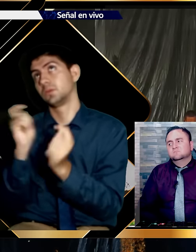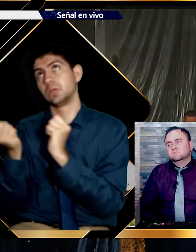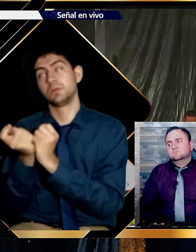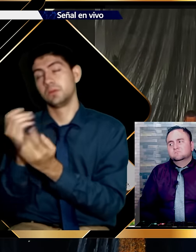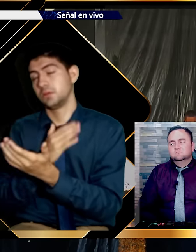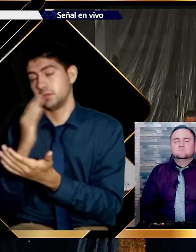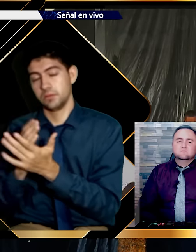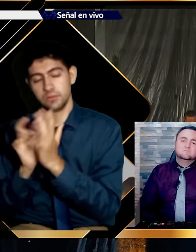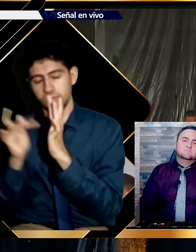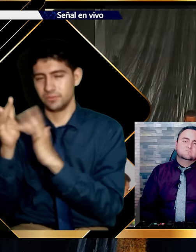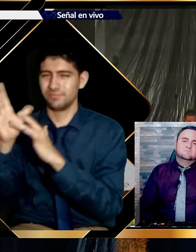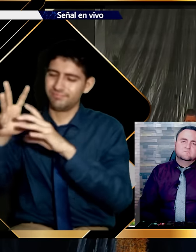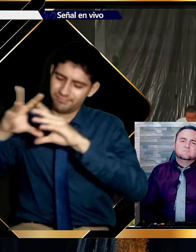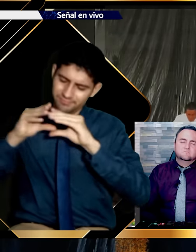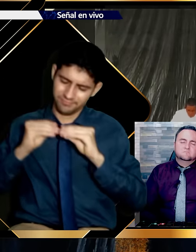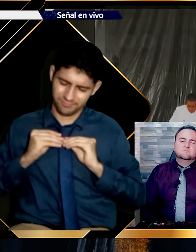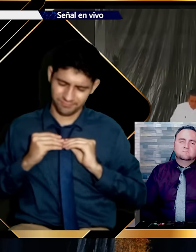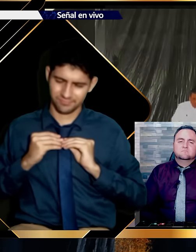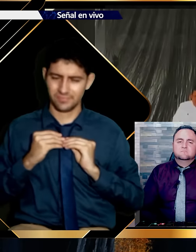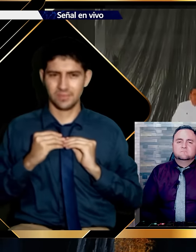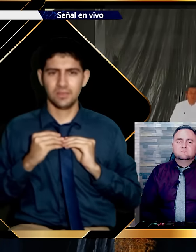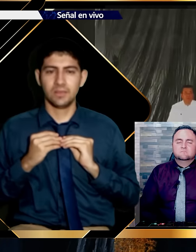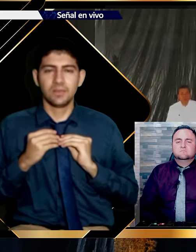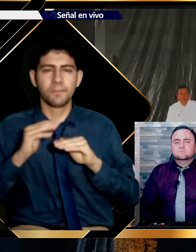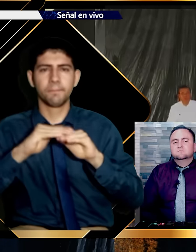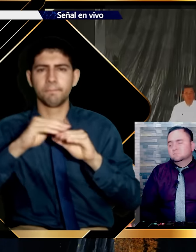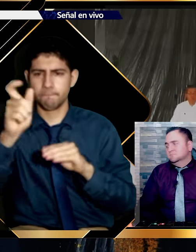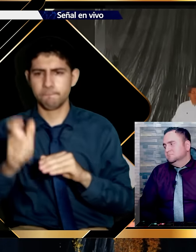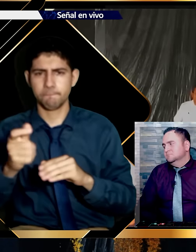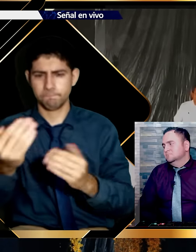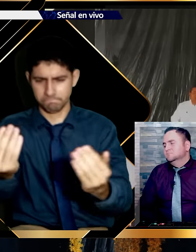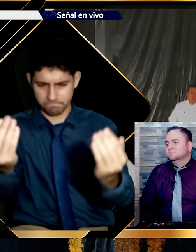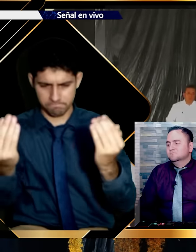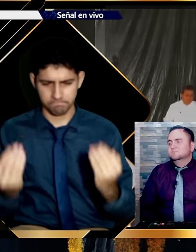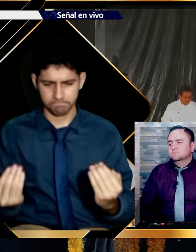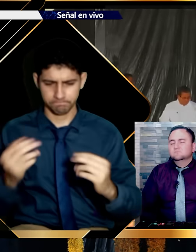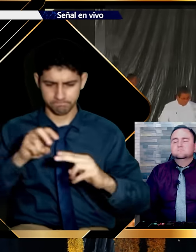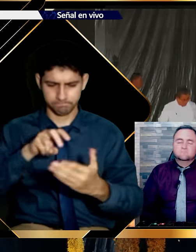Alguien que se coloque en pie. Un servidor. Y venga hasta este lugar.